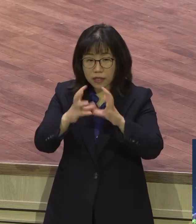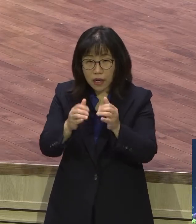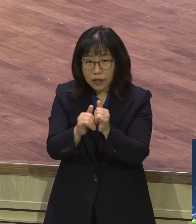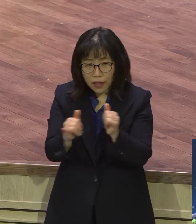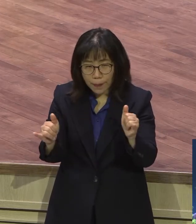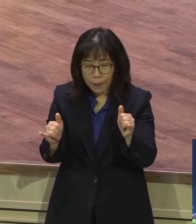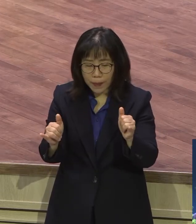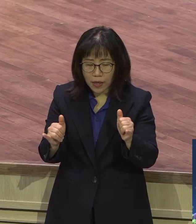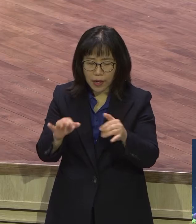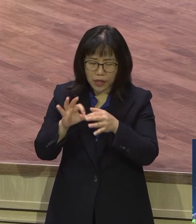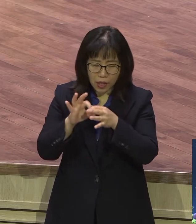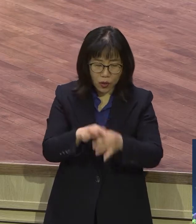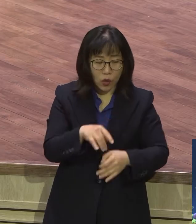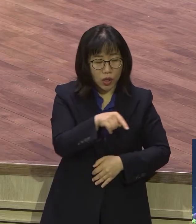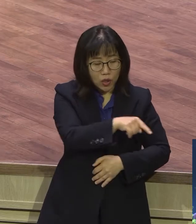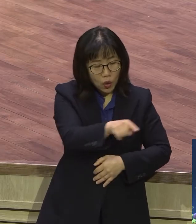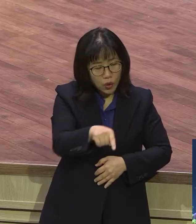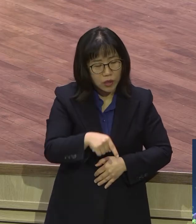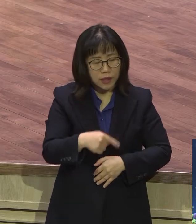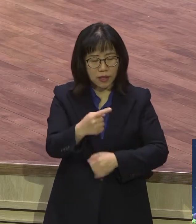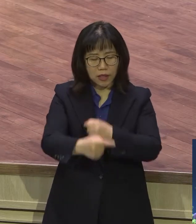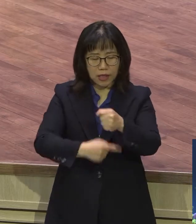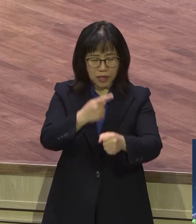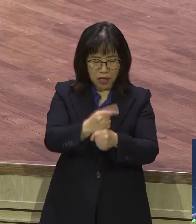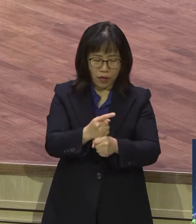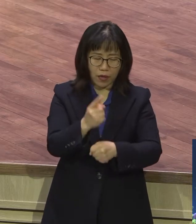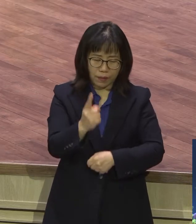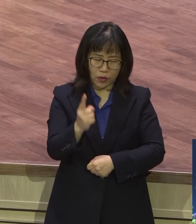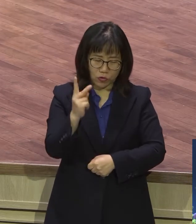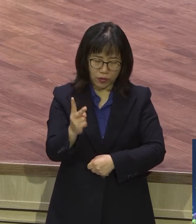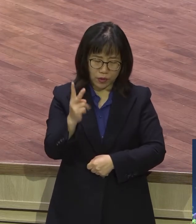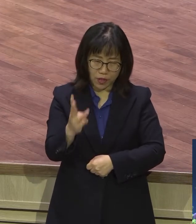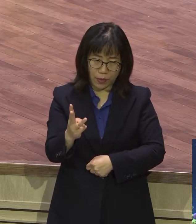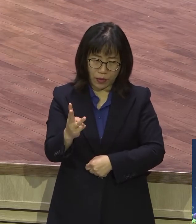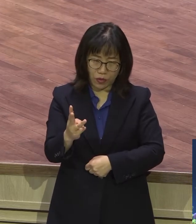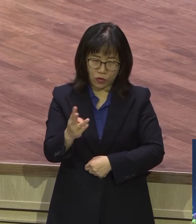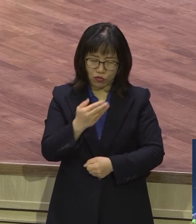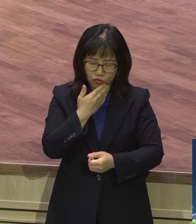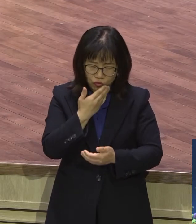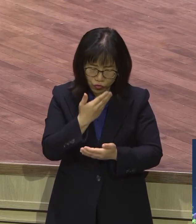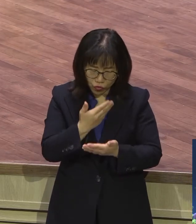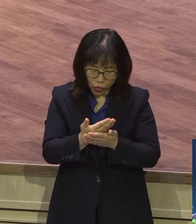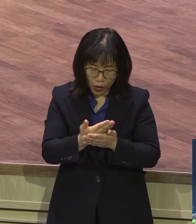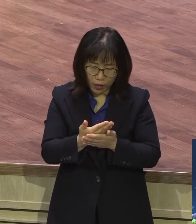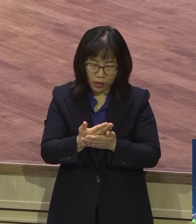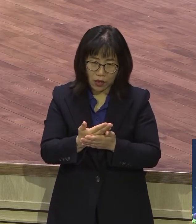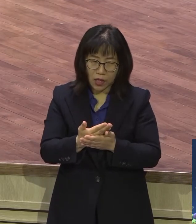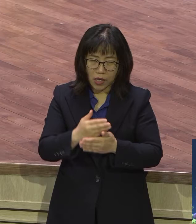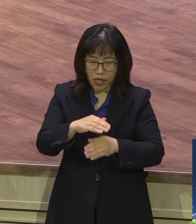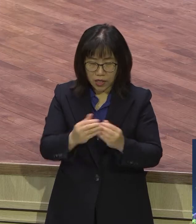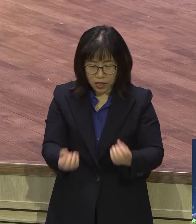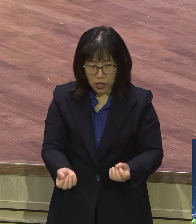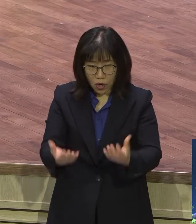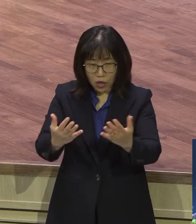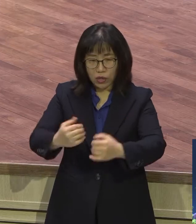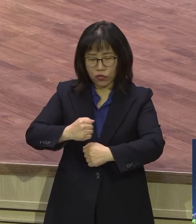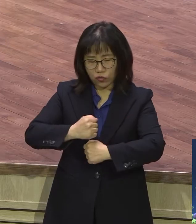매년 세 번 절귀를 내 앞에 지켜라. 매년 세 번 절귀를 지켜라.